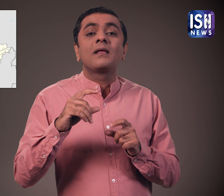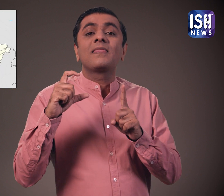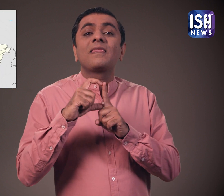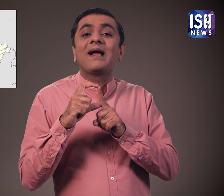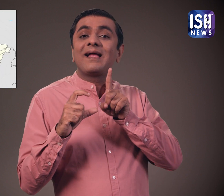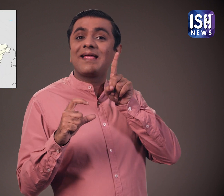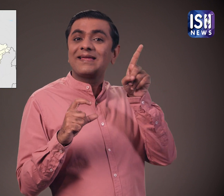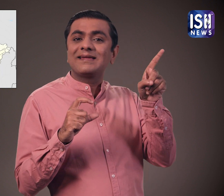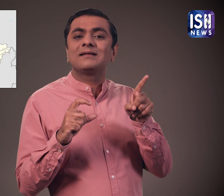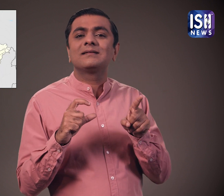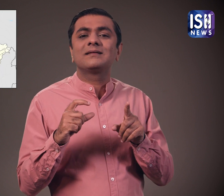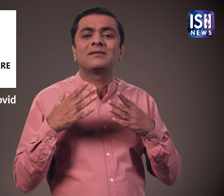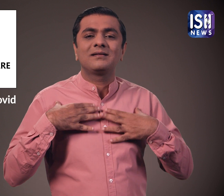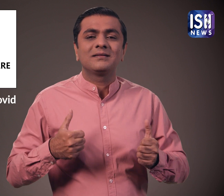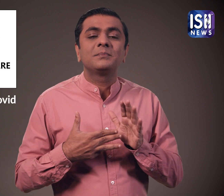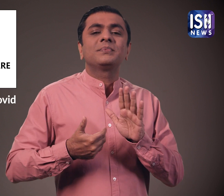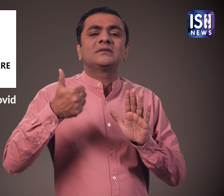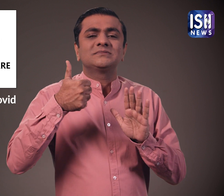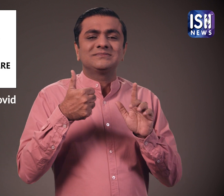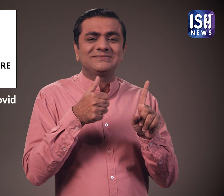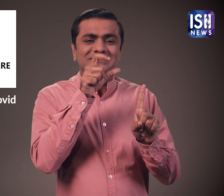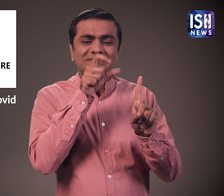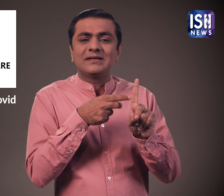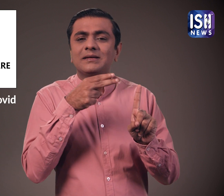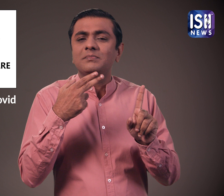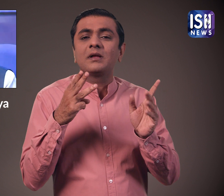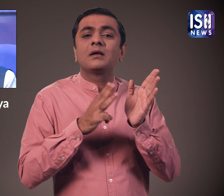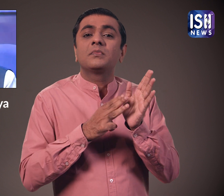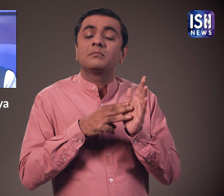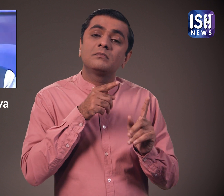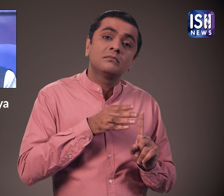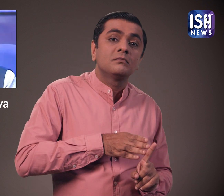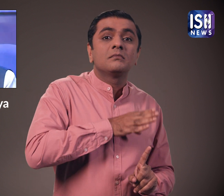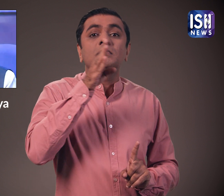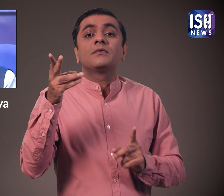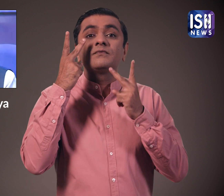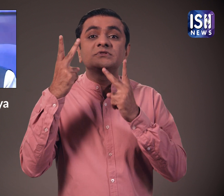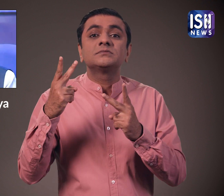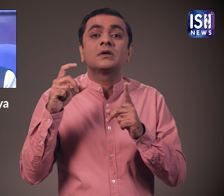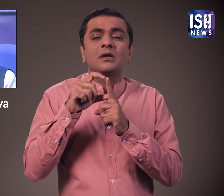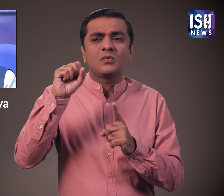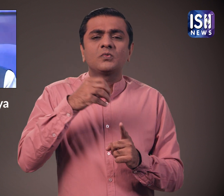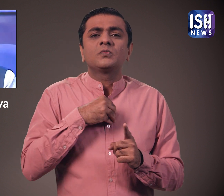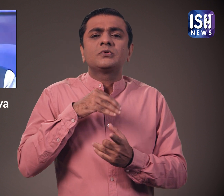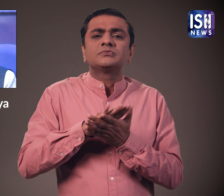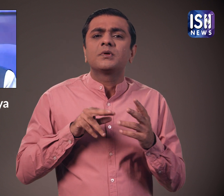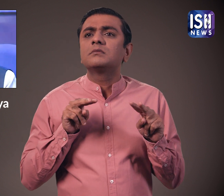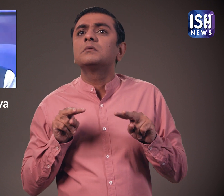केंद्रिय स्वास्त मंत्री मंसुक मंडव्या भी दिल्ली के शप्दरगंच अस्पताल गए थे और अस्पताल